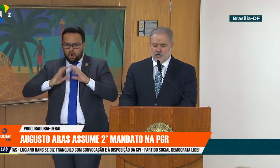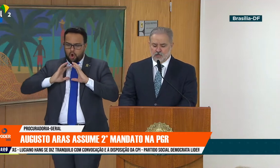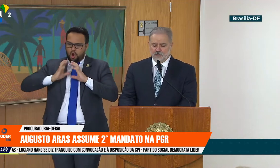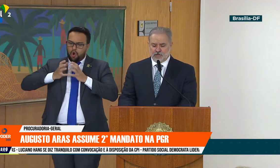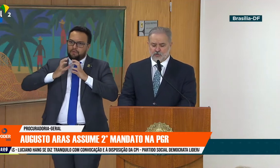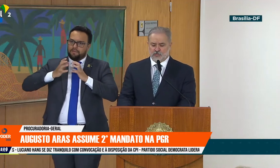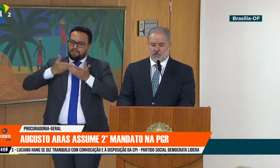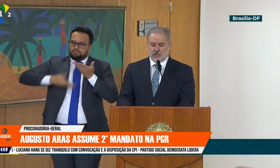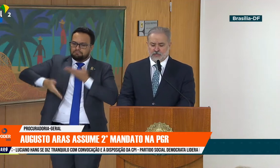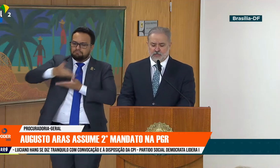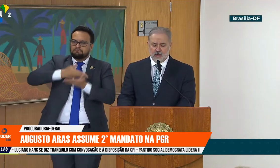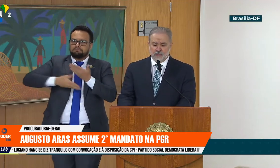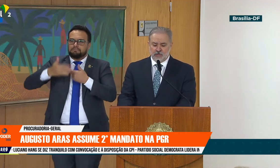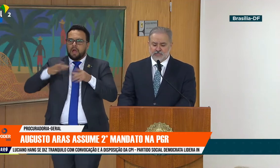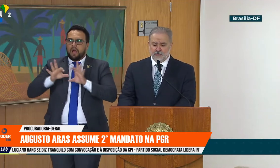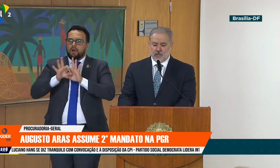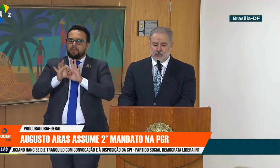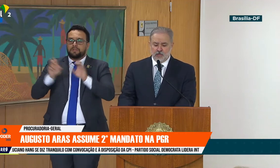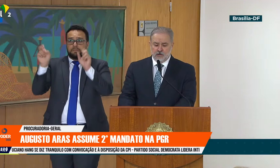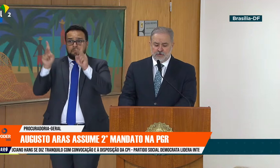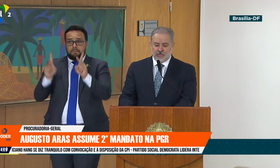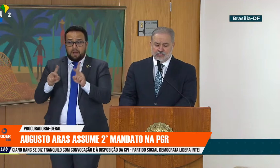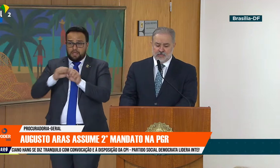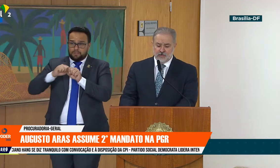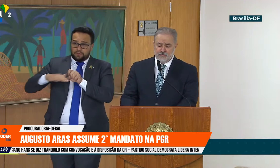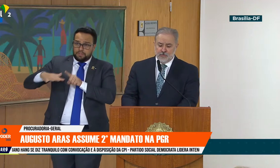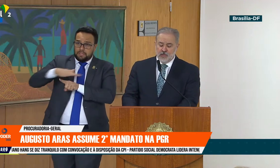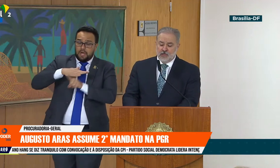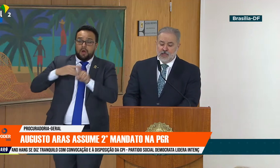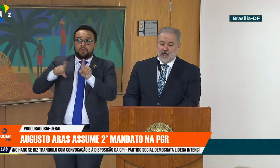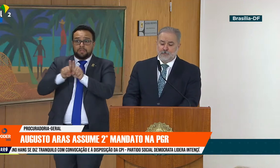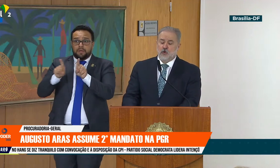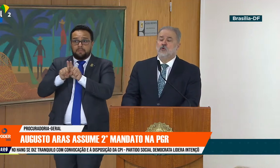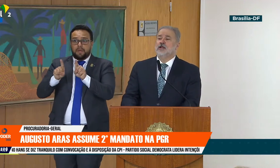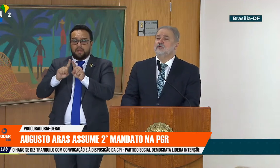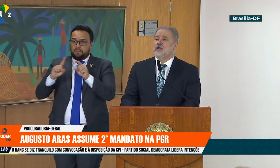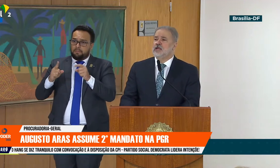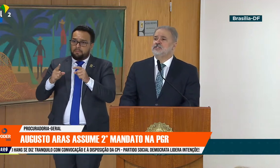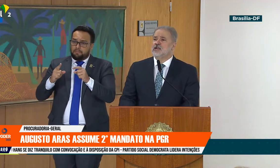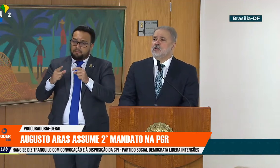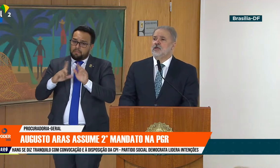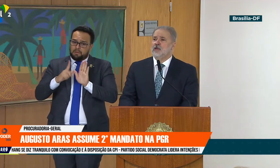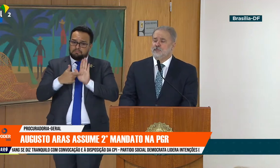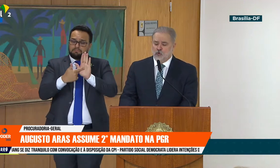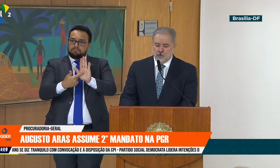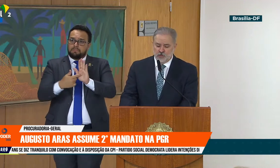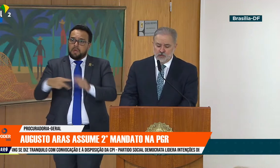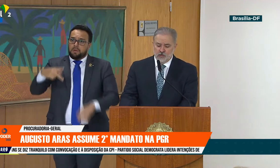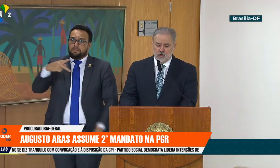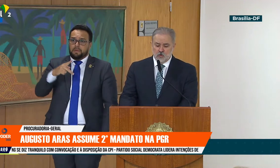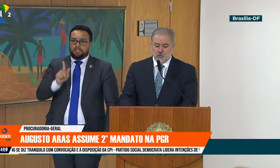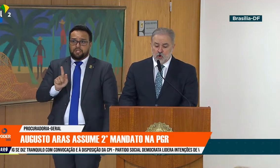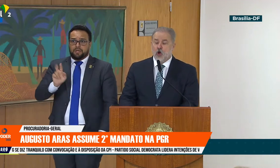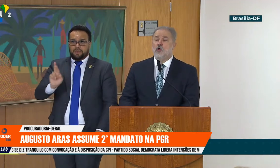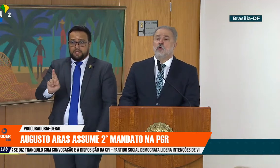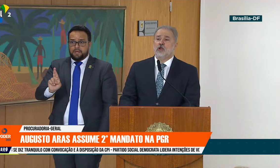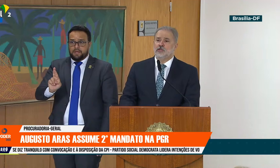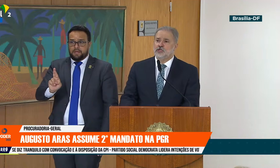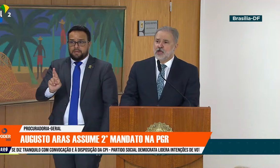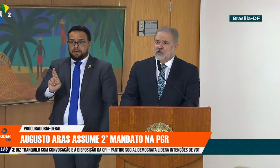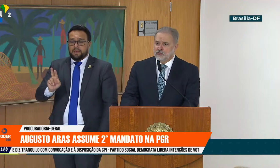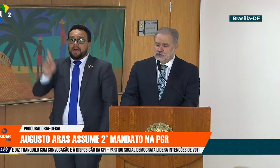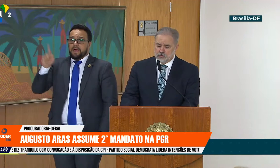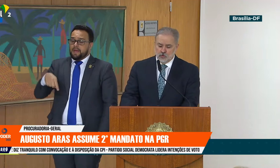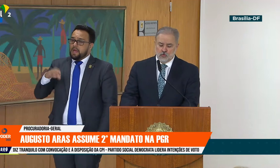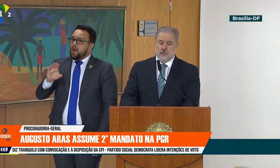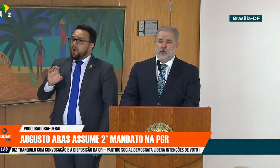harmonia e paz sociais. Mas, também, para dizer que a Procuradoria-Geral da República, como órgão